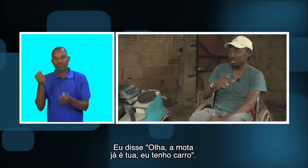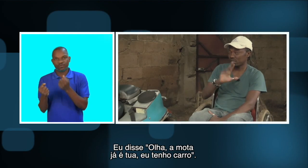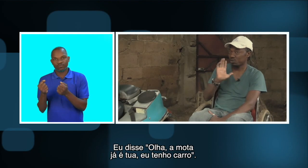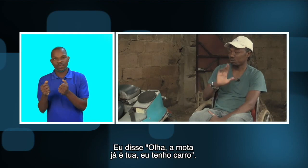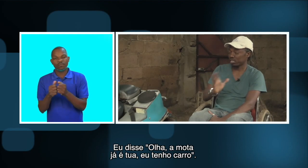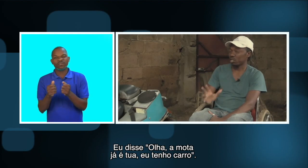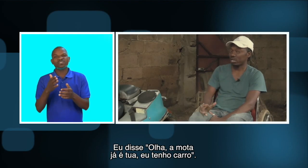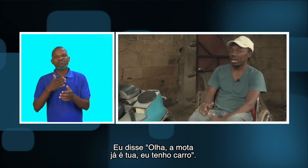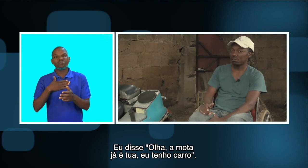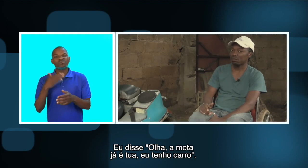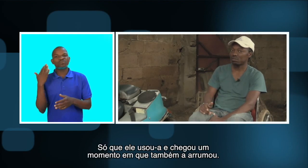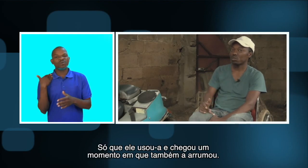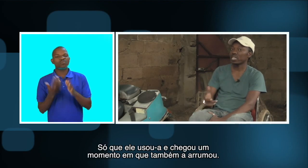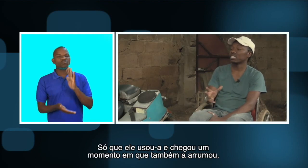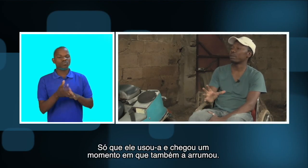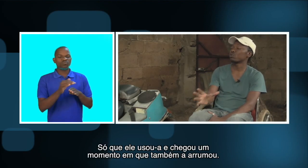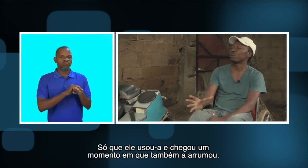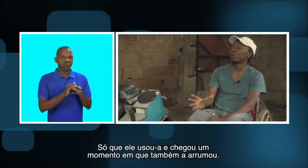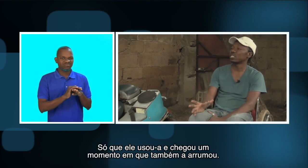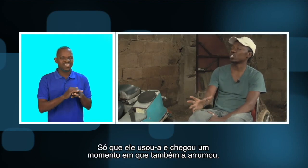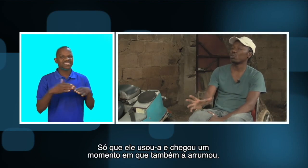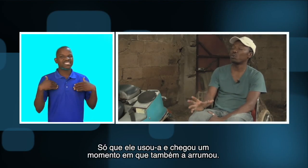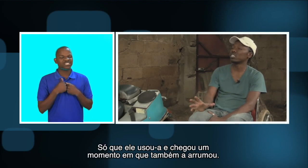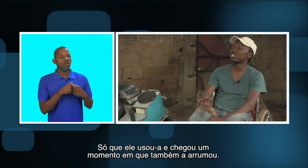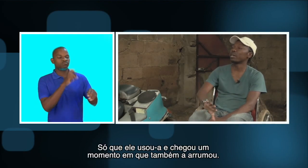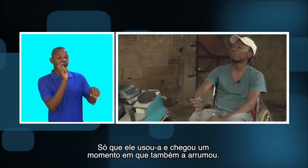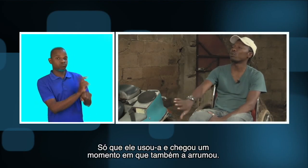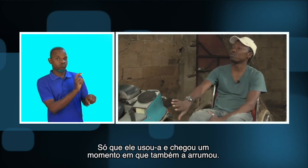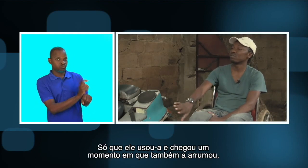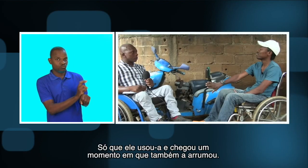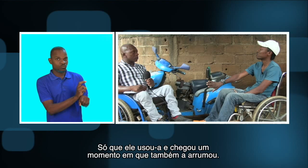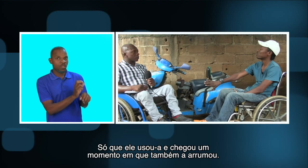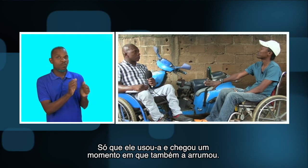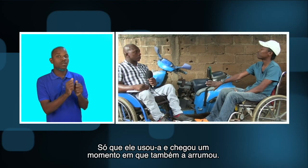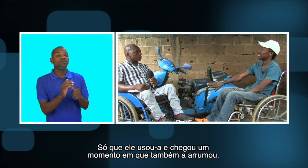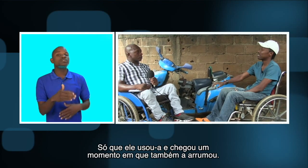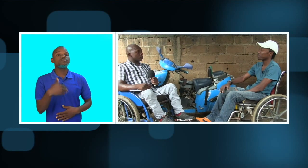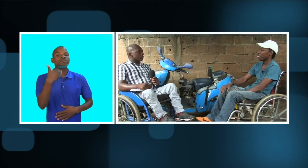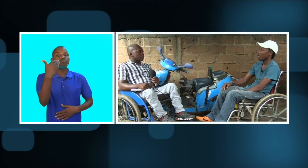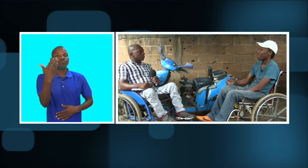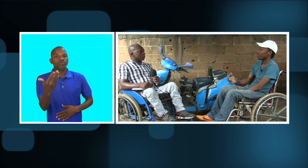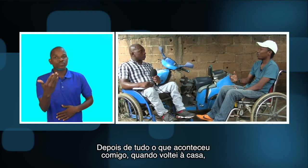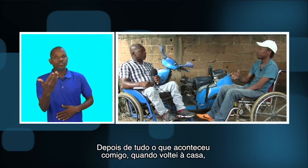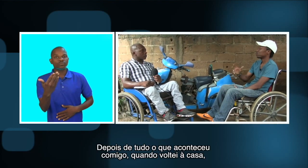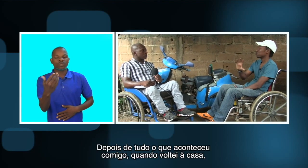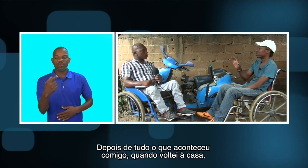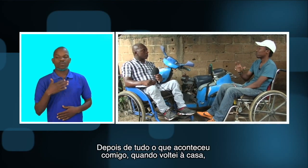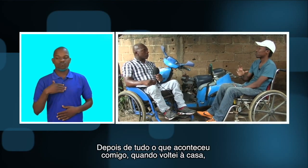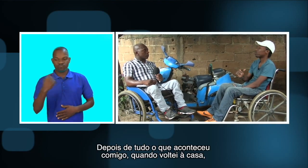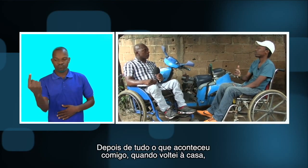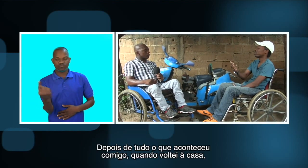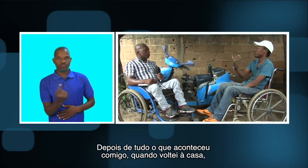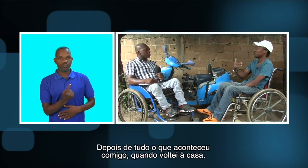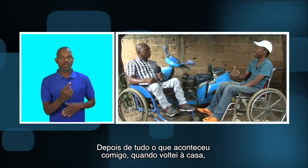sua eu já tenho carro só que ele também usou a mota chegou aonde ele também arrumou a mota ficou arrumada então depois